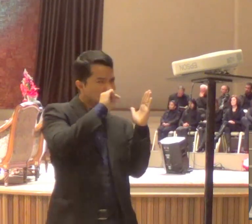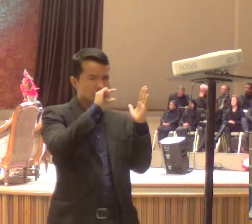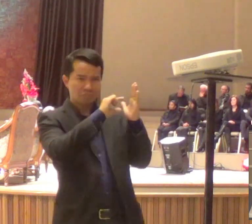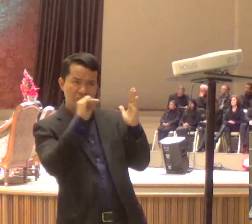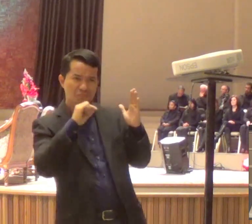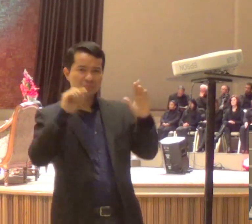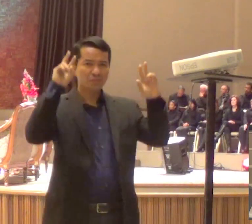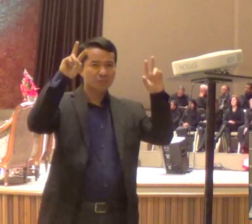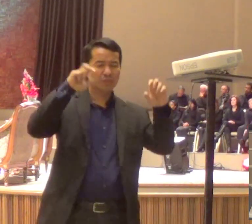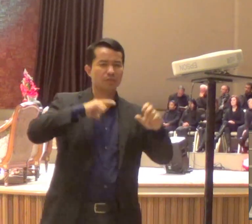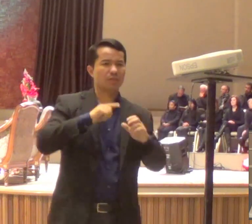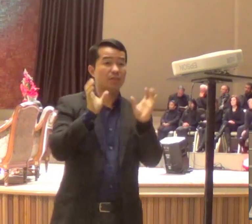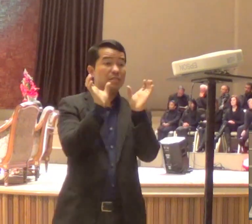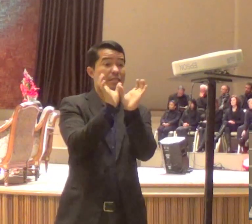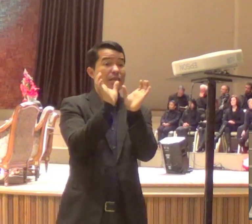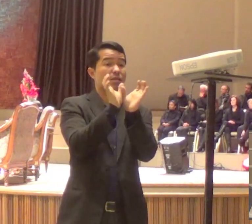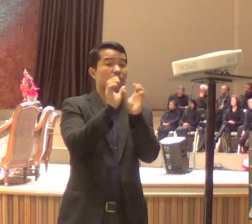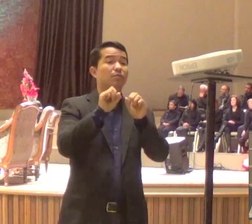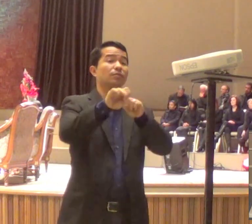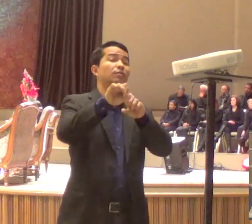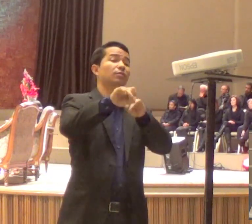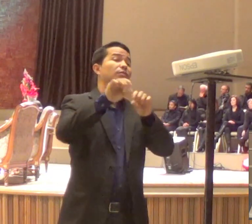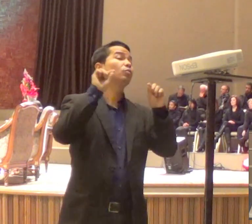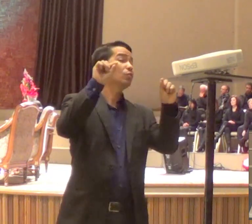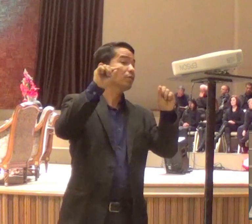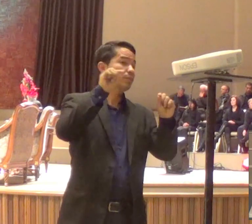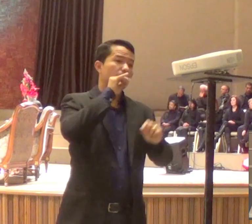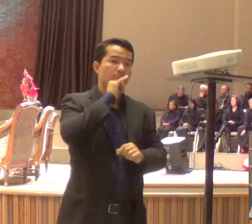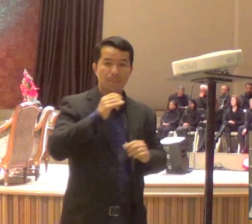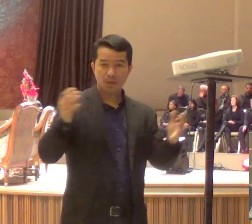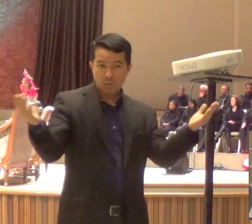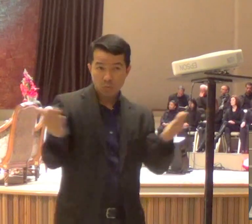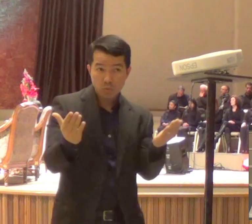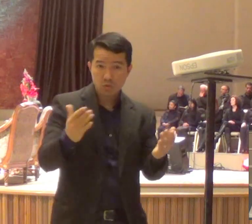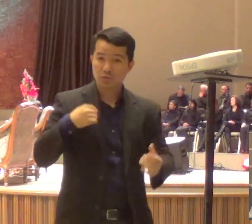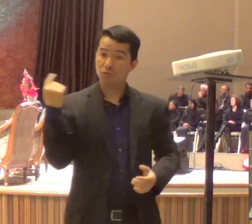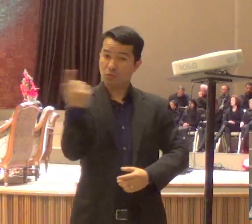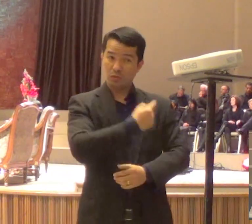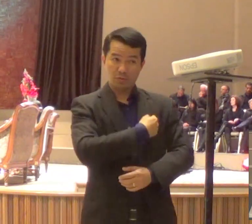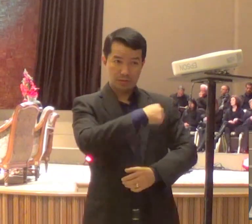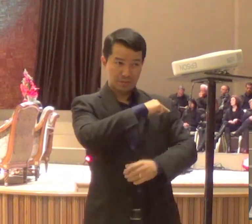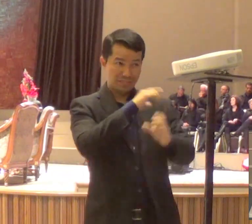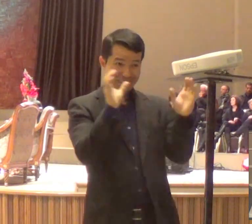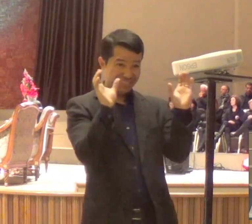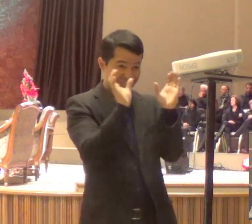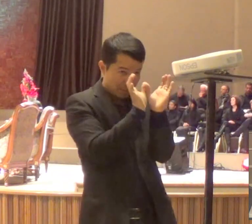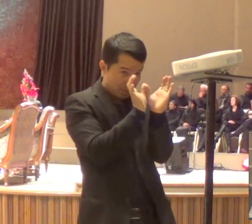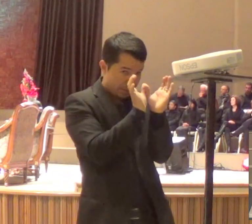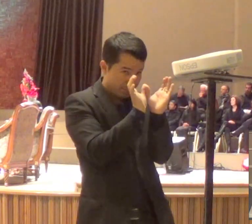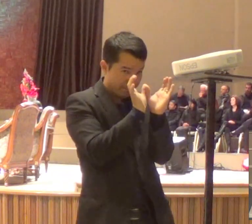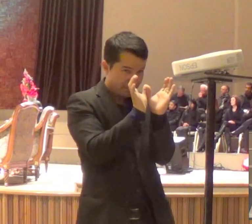mensagem que eu quero destacar, é que durante a ceia, Jesus